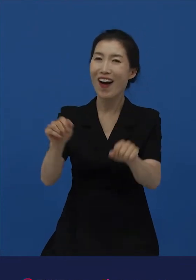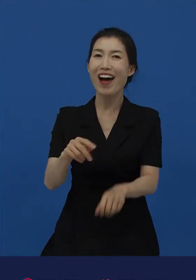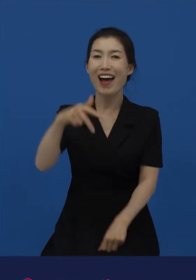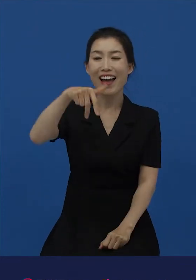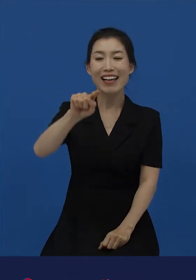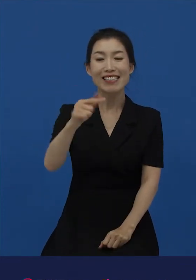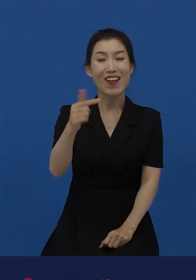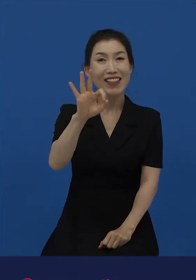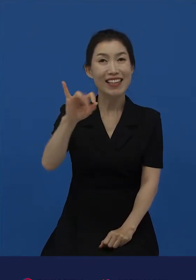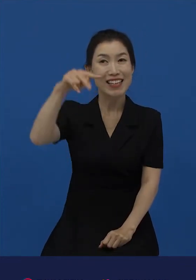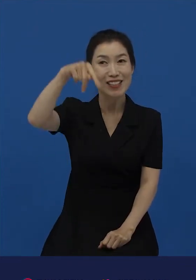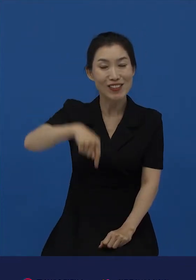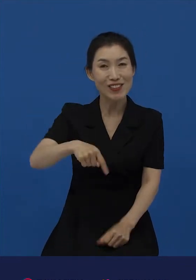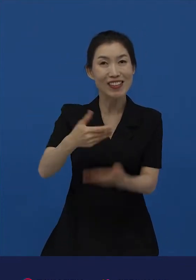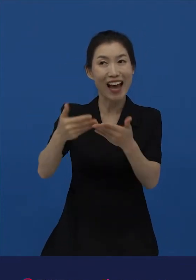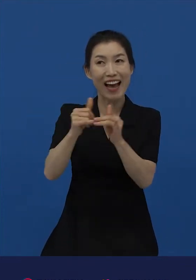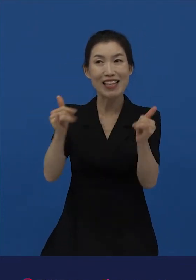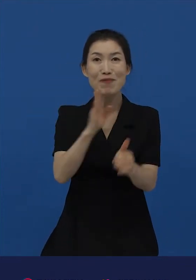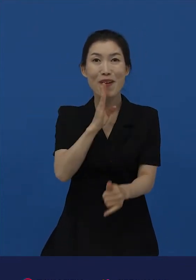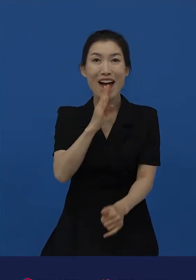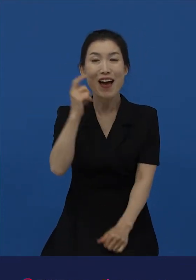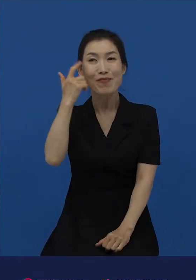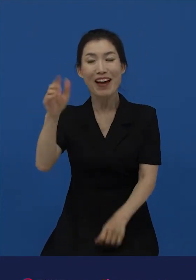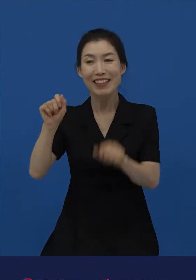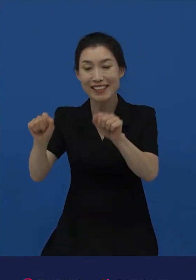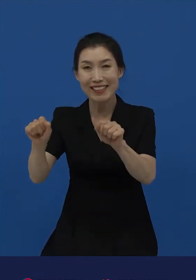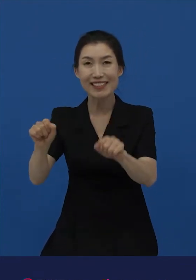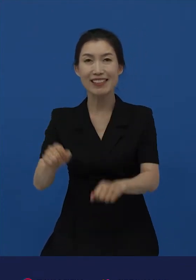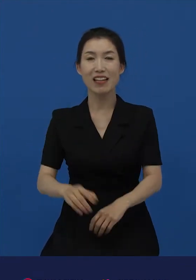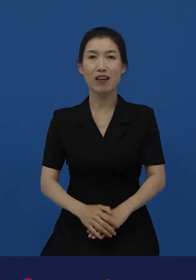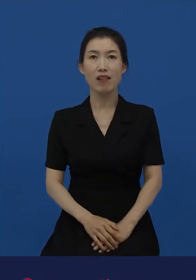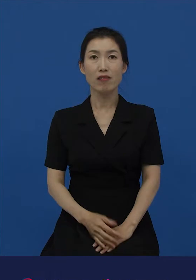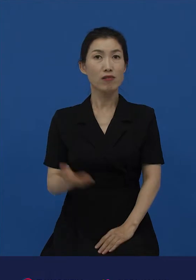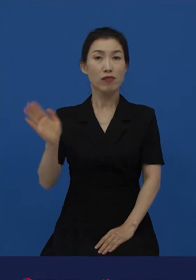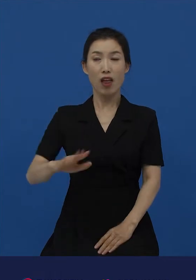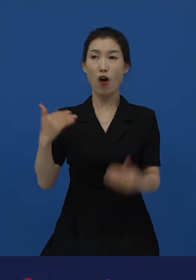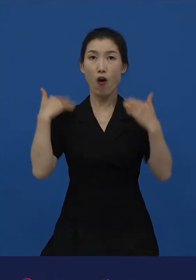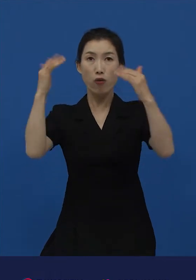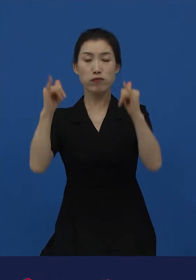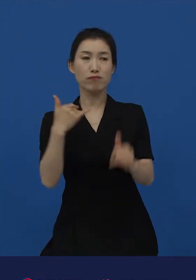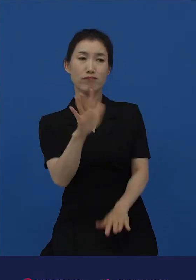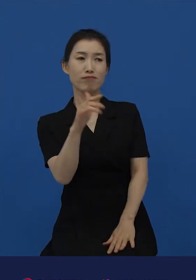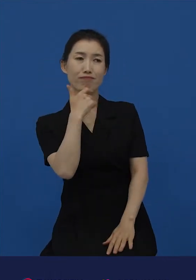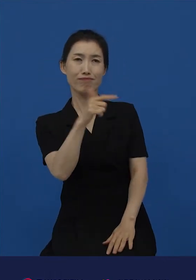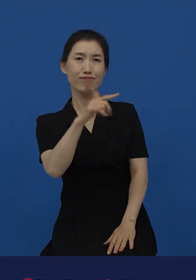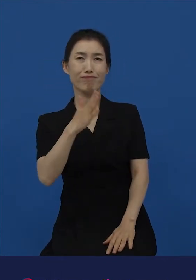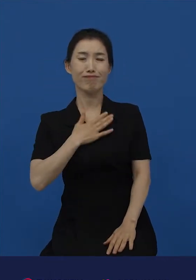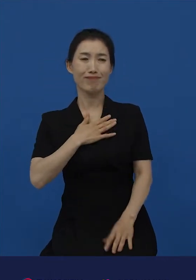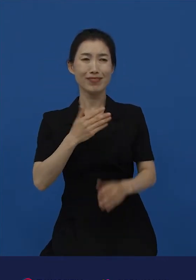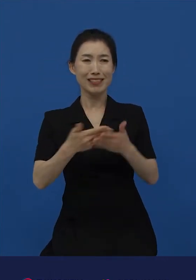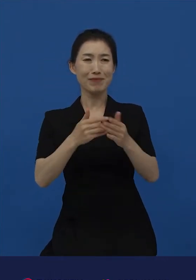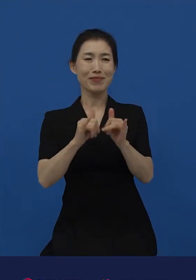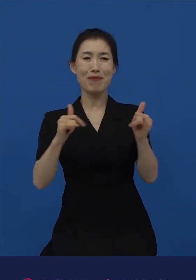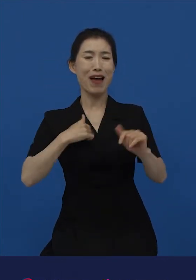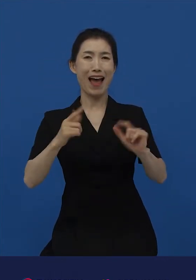작가님 이렇게 부르면서 인사를 건넵니다. 그런데 그 어른은 자신이 작가가 아니라면서 아이를